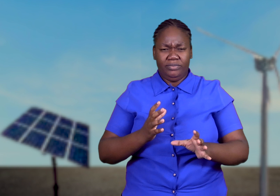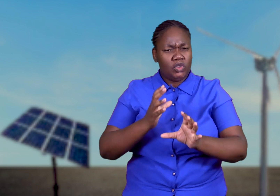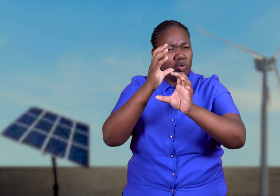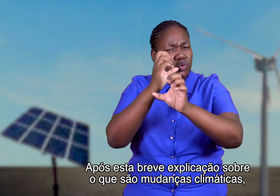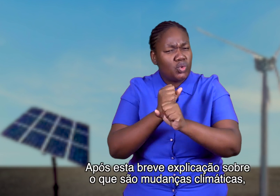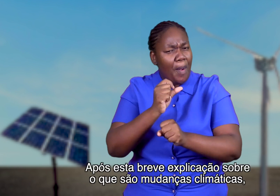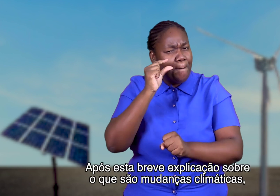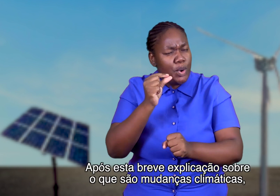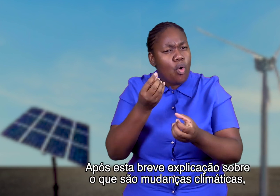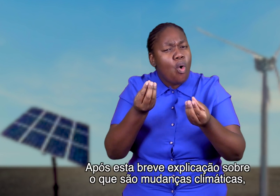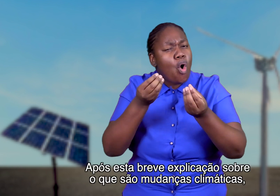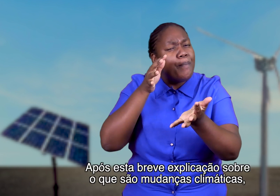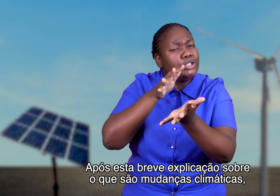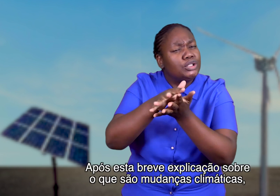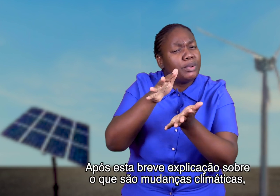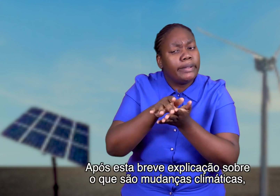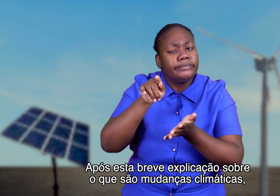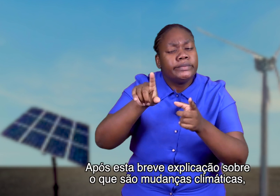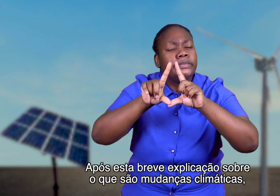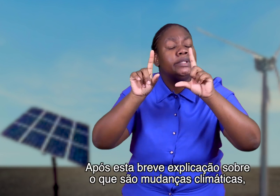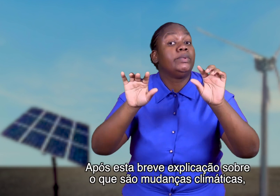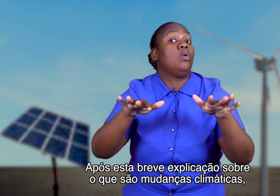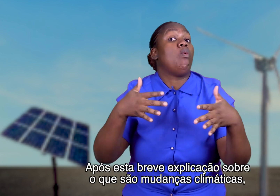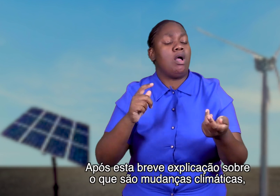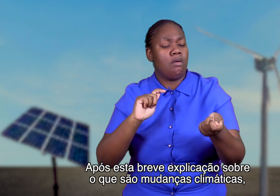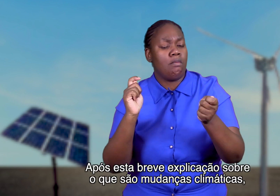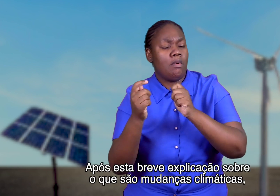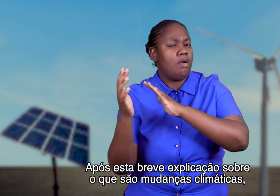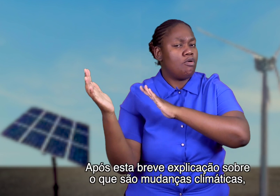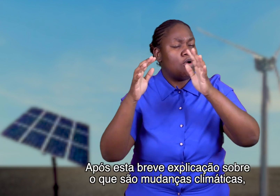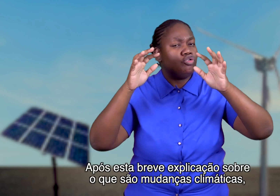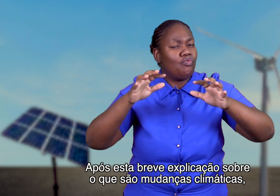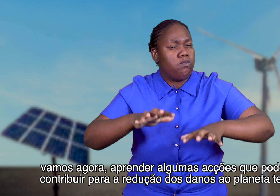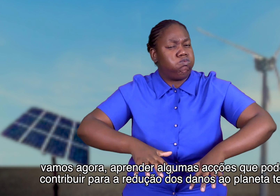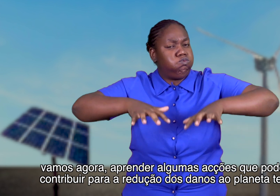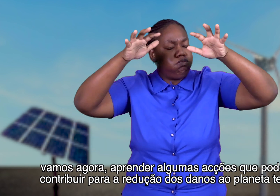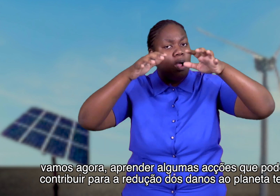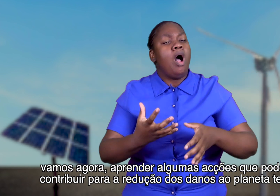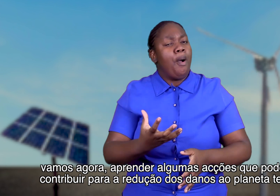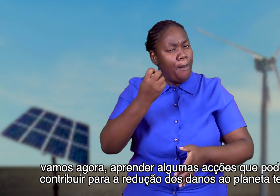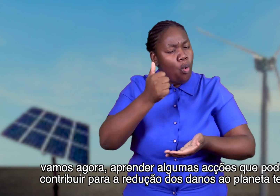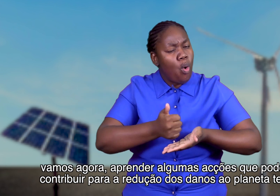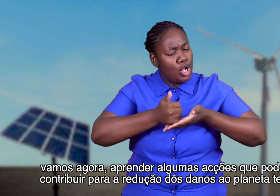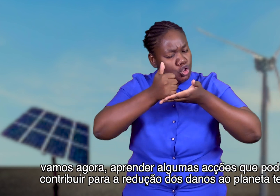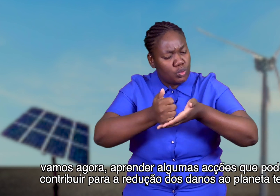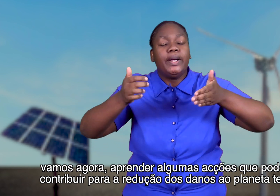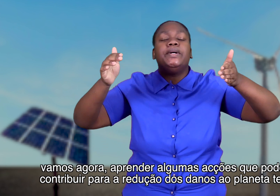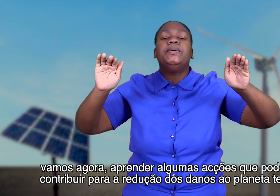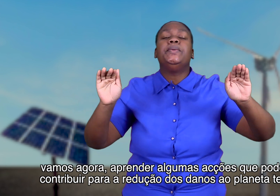Após esta breve explicação sobre o que são mudanças climáticas, vamos agora aprender algumas ações que